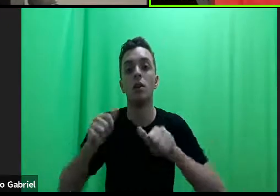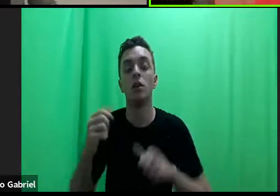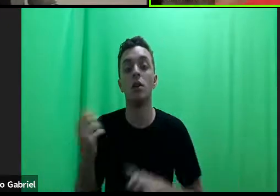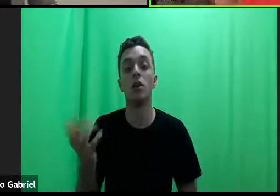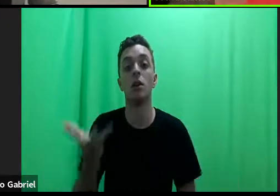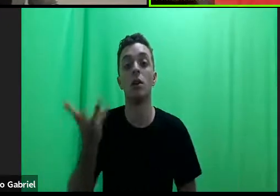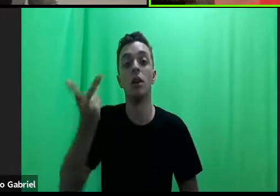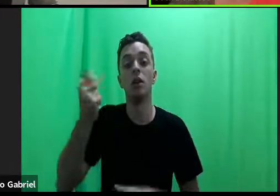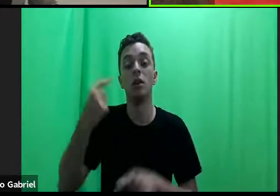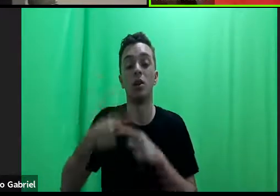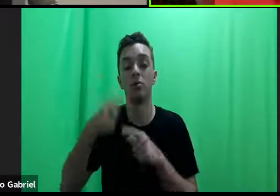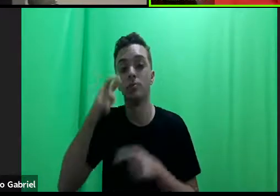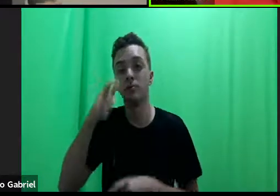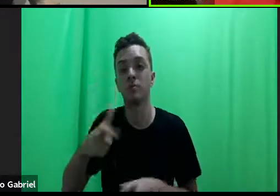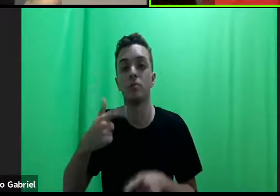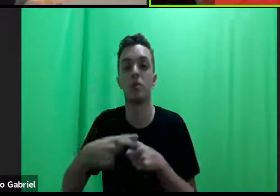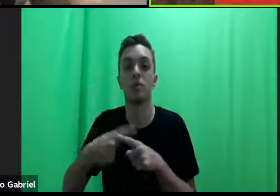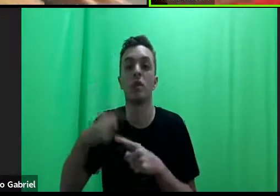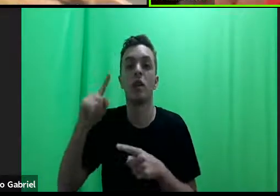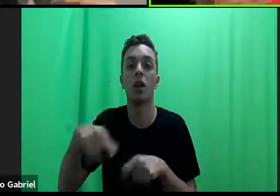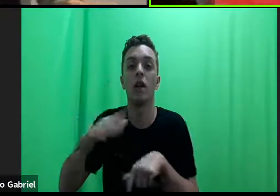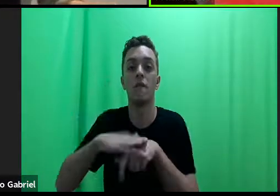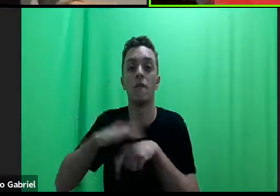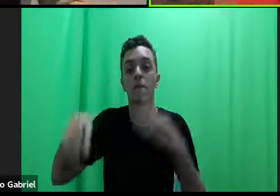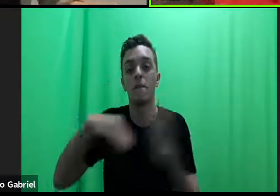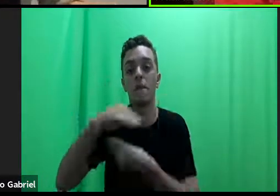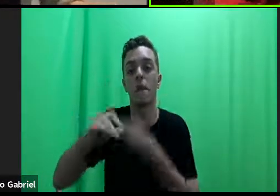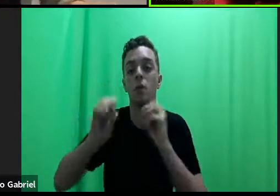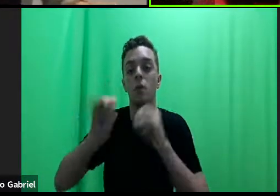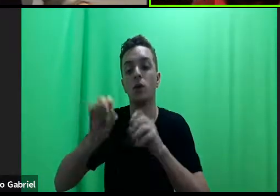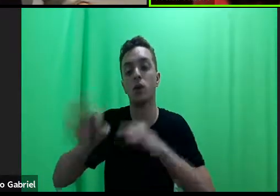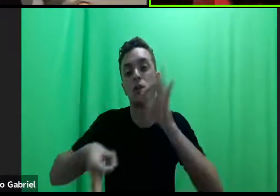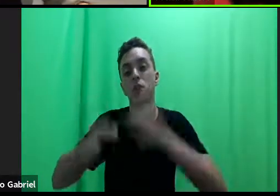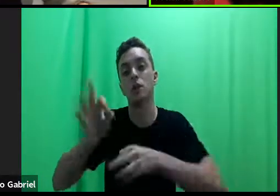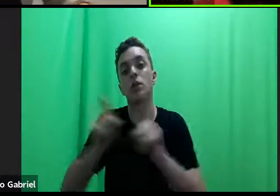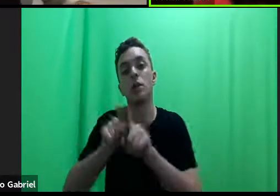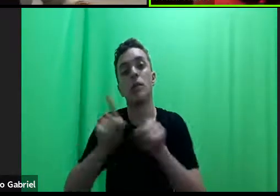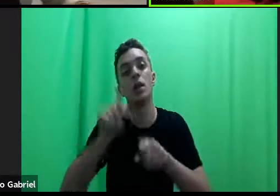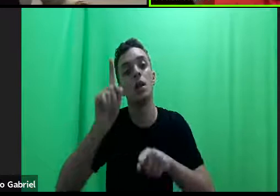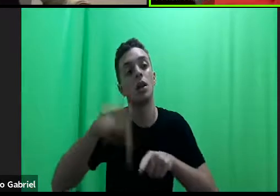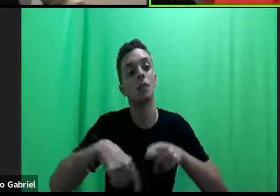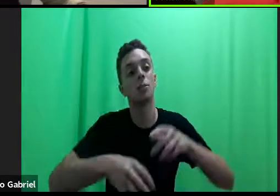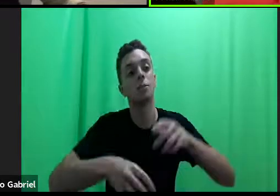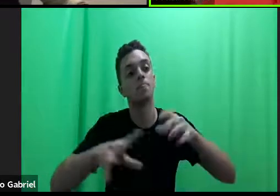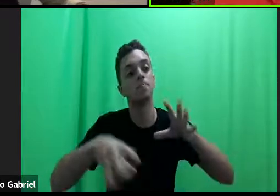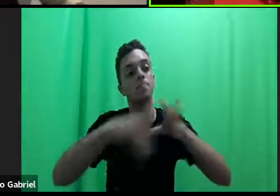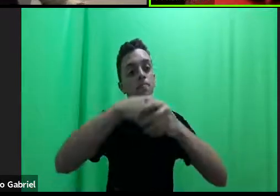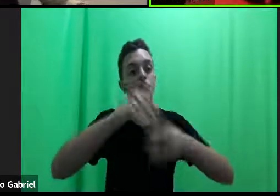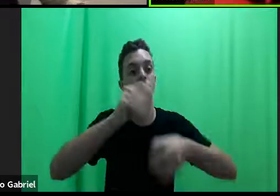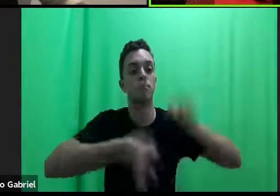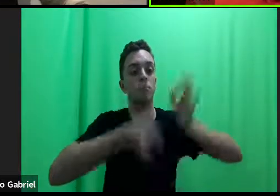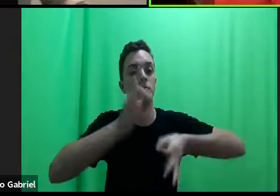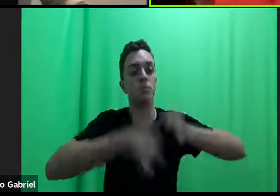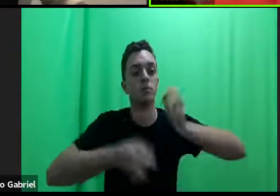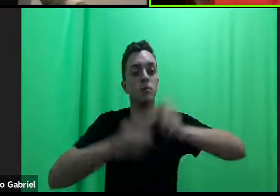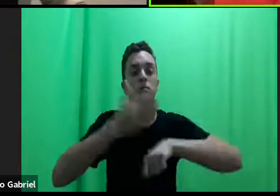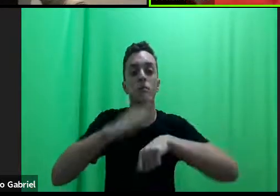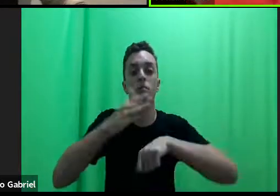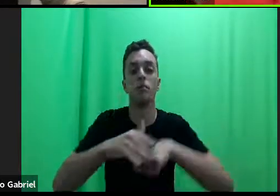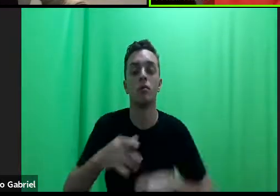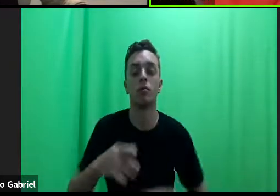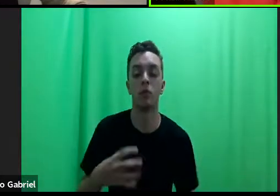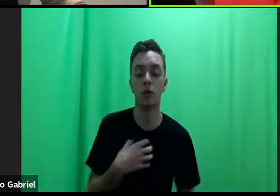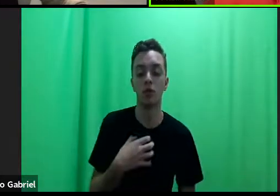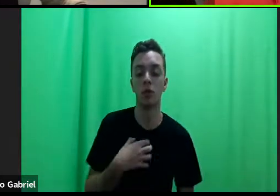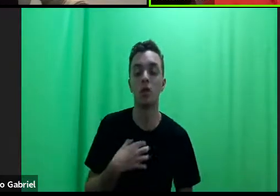até porque é parte do ensino jurídico e é parte da prática, da mobilização do direito, de um serviço para a